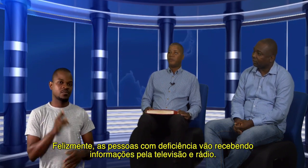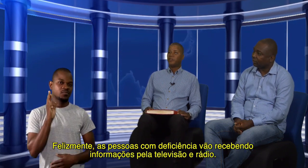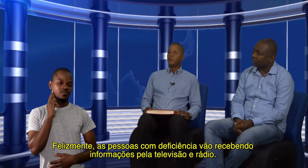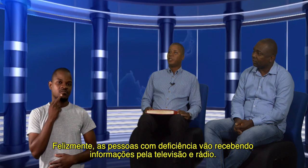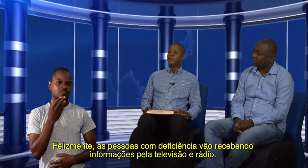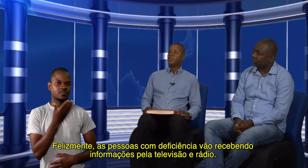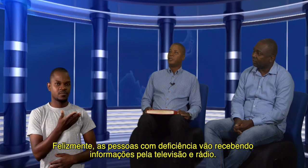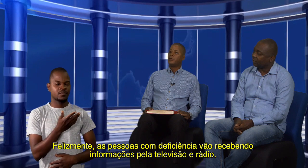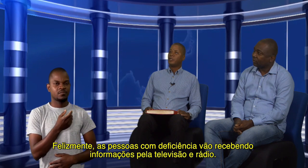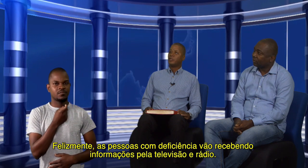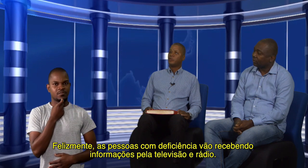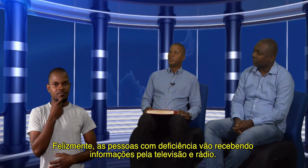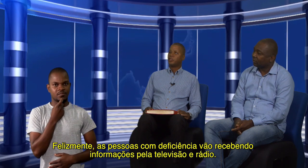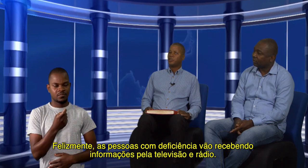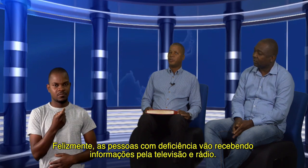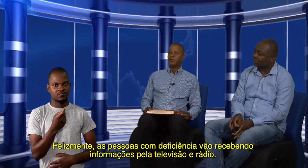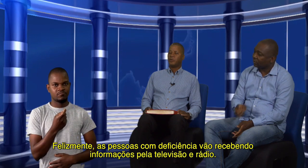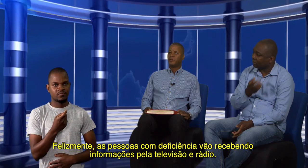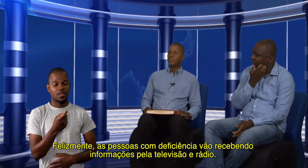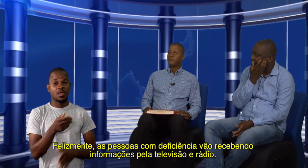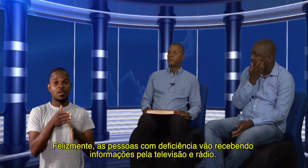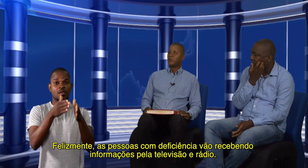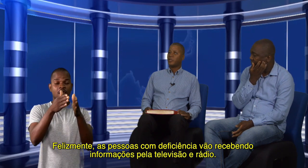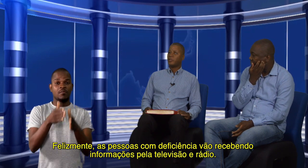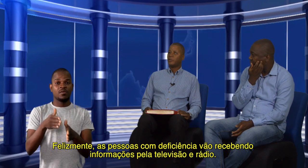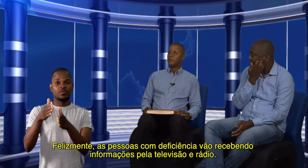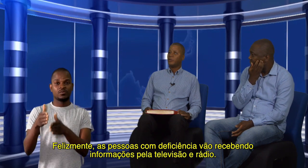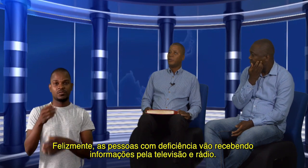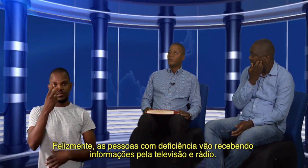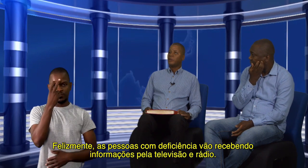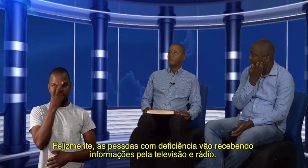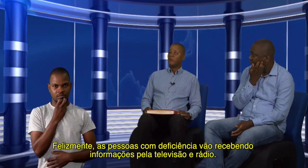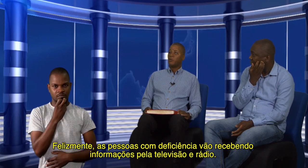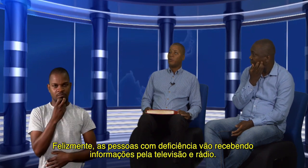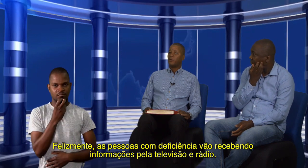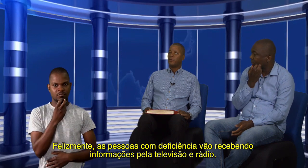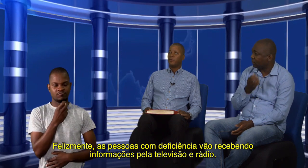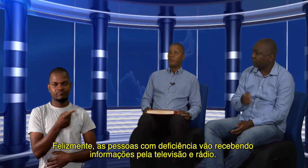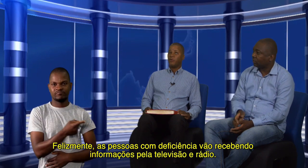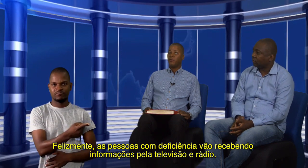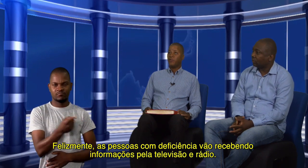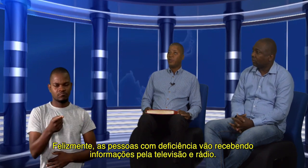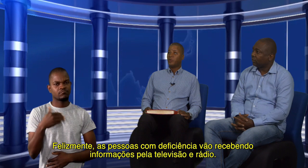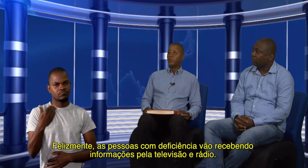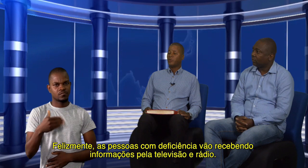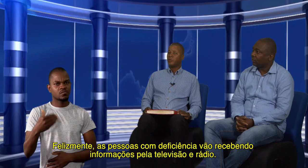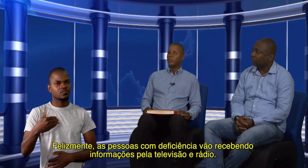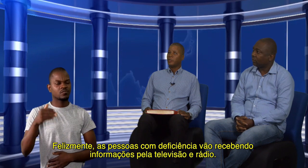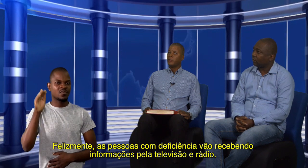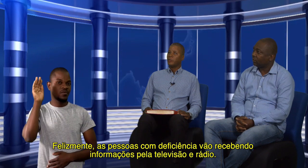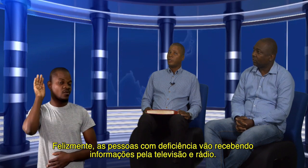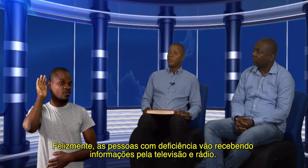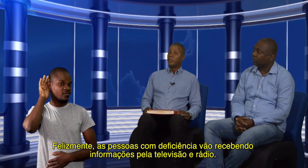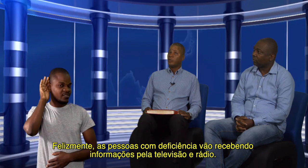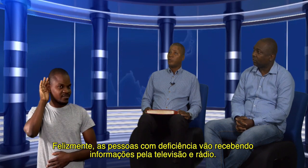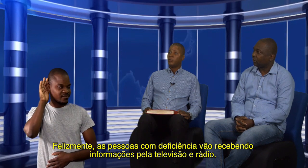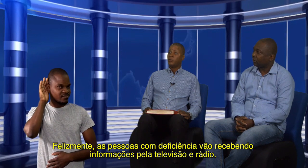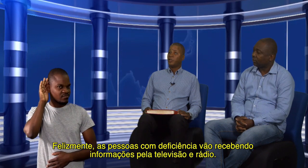felizmente, as pessoas com deficiência visual vão ouvindo tudo que